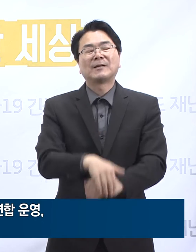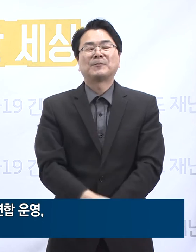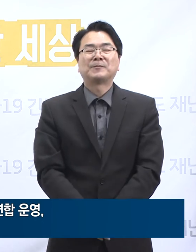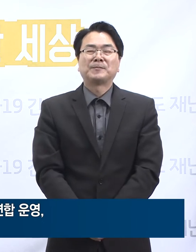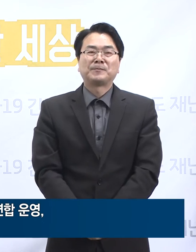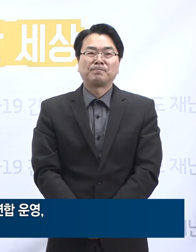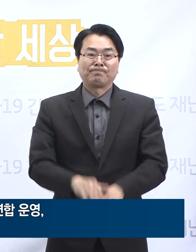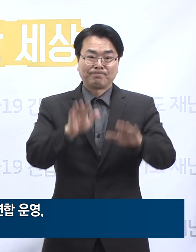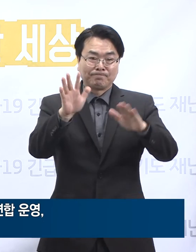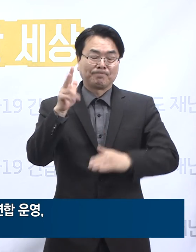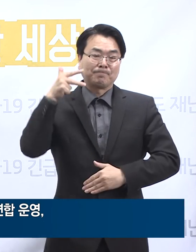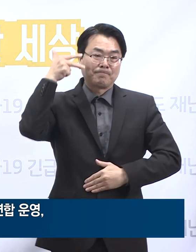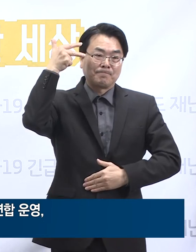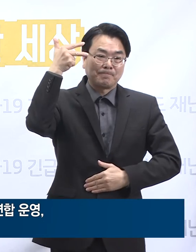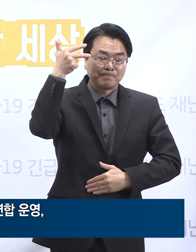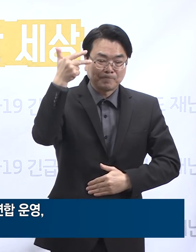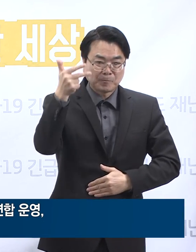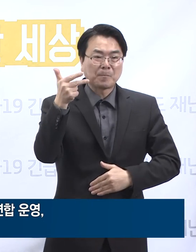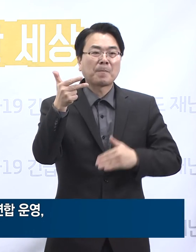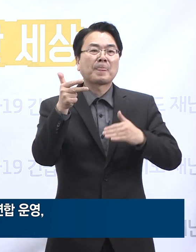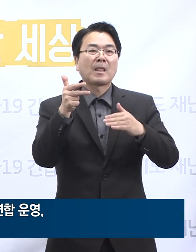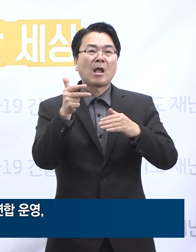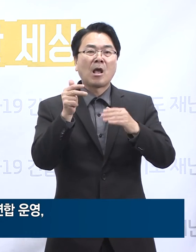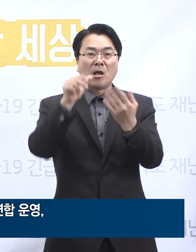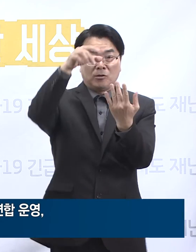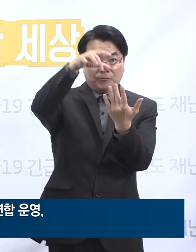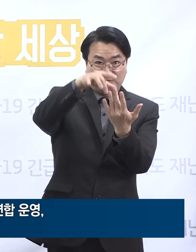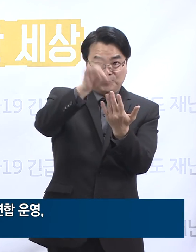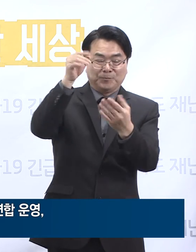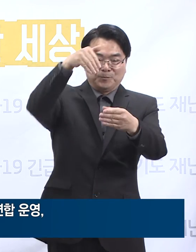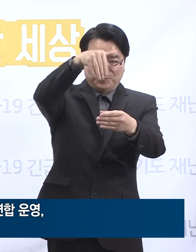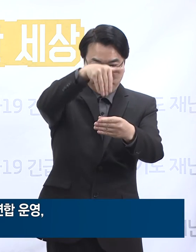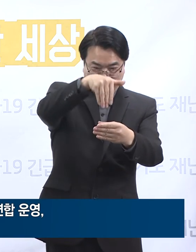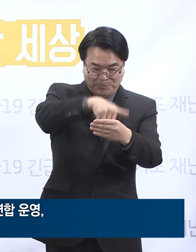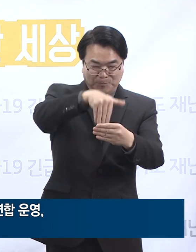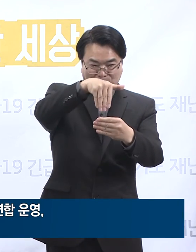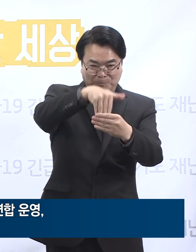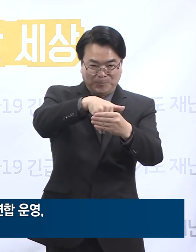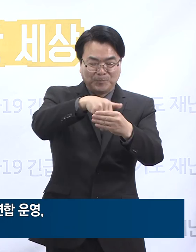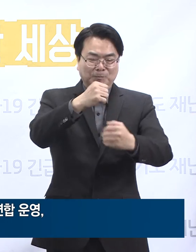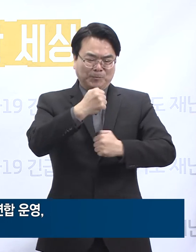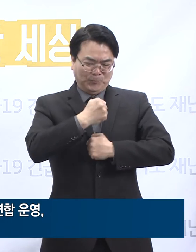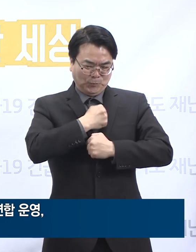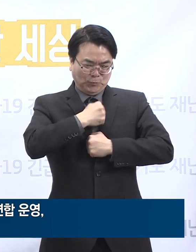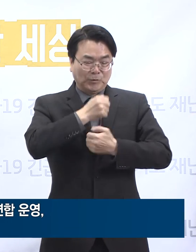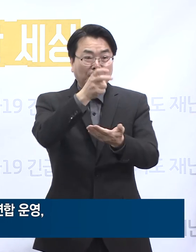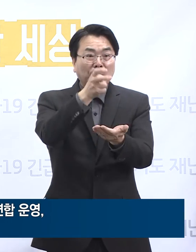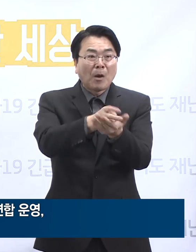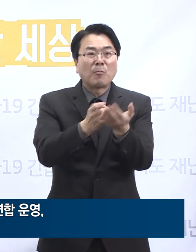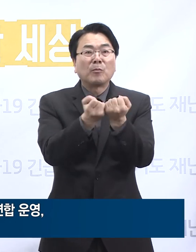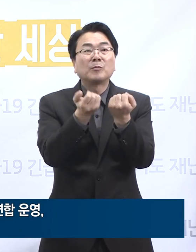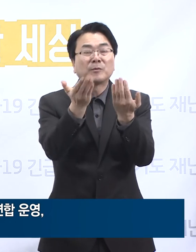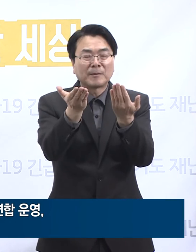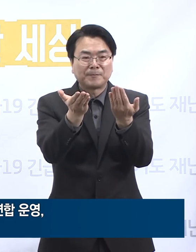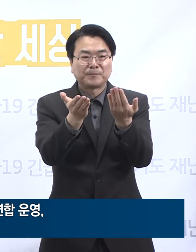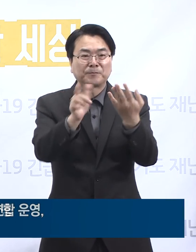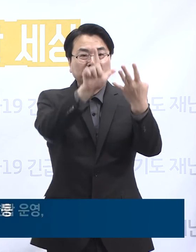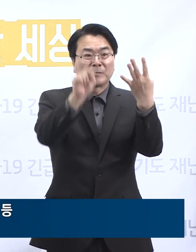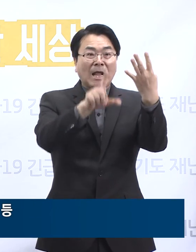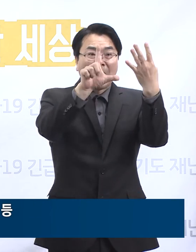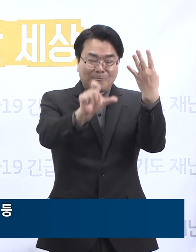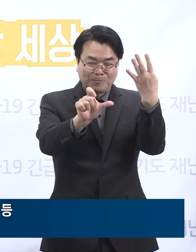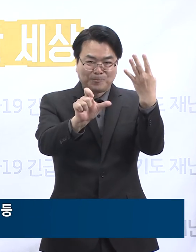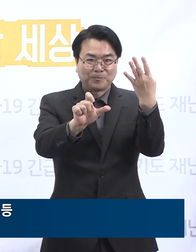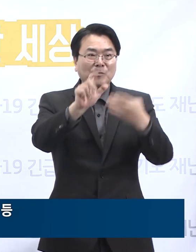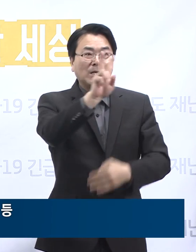이번 주 수요일 시행되는 선거 방역 준수 사항에 대해서 말씀드리겠습니다. 4월 15일 시행되는